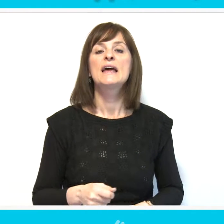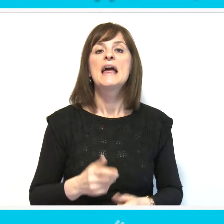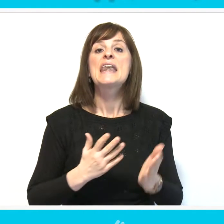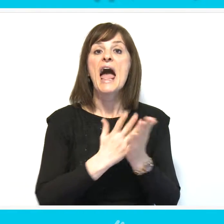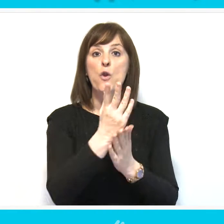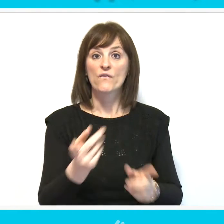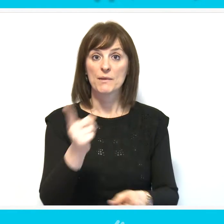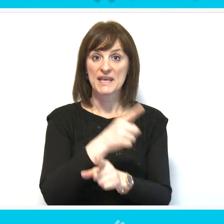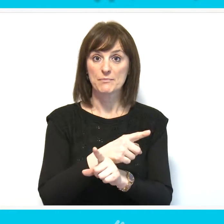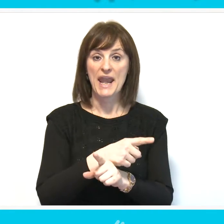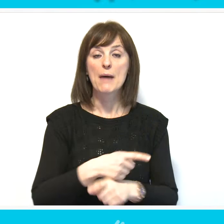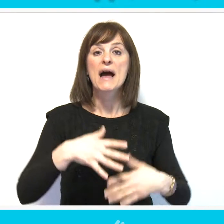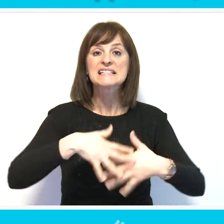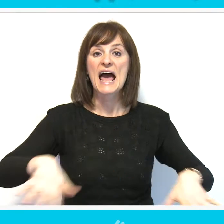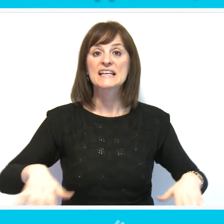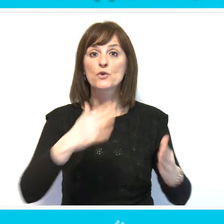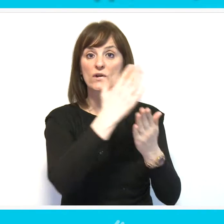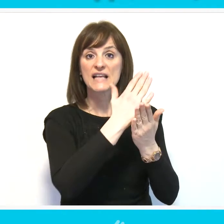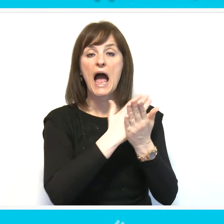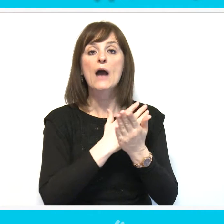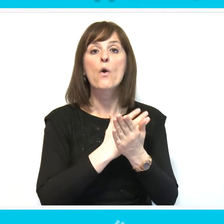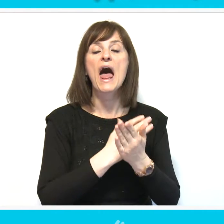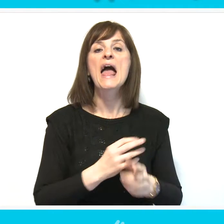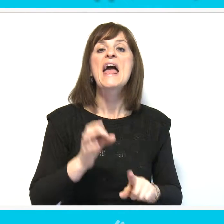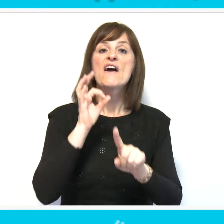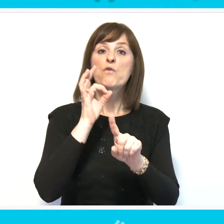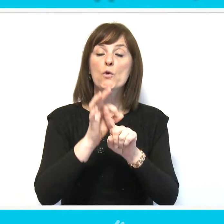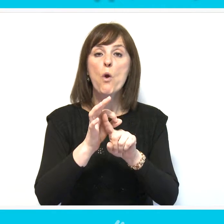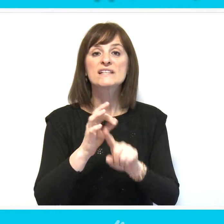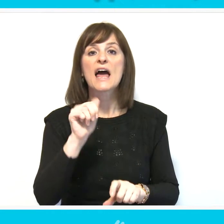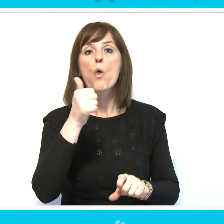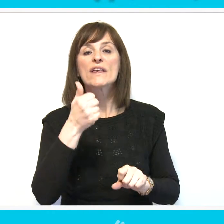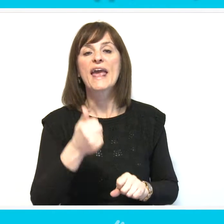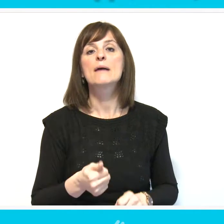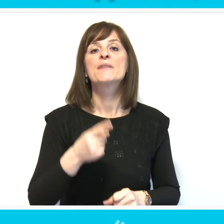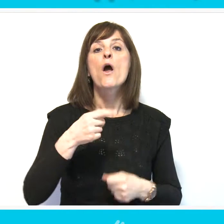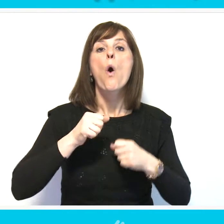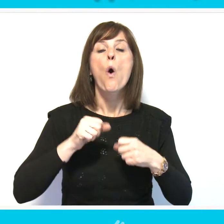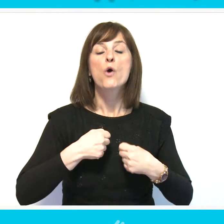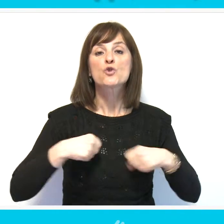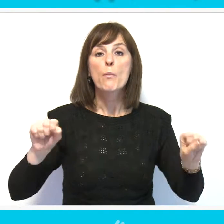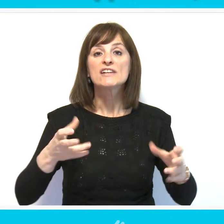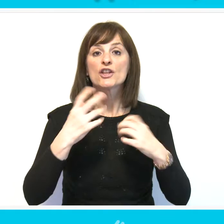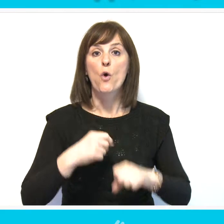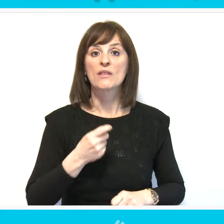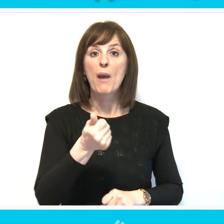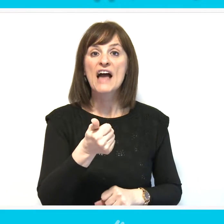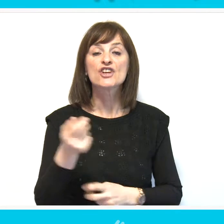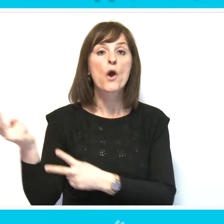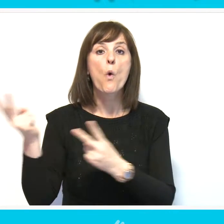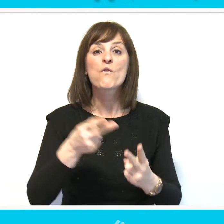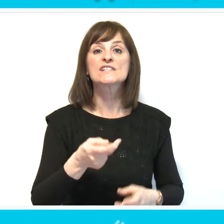Najnovim izmenama Carinskog zakona u širem kontekstu formulisano je oslobađenje od plaćenja